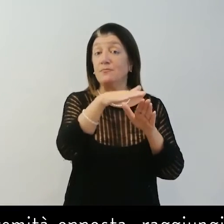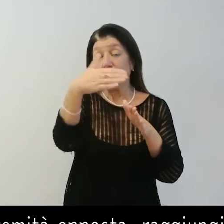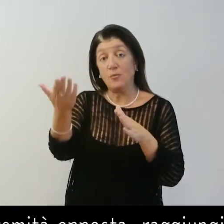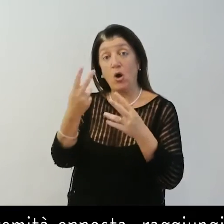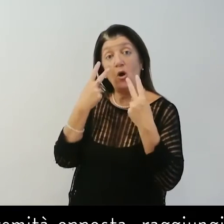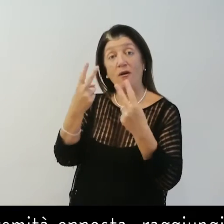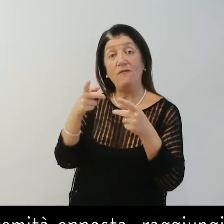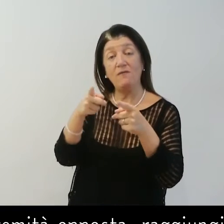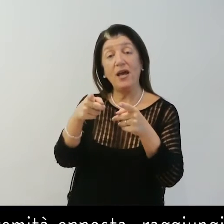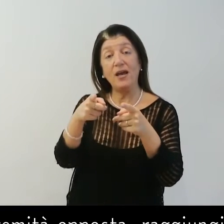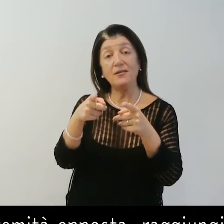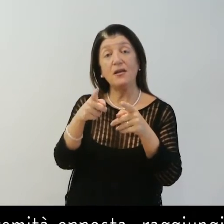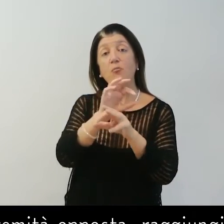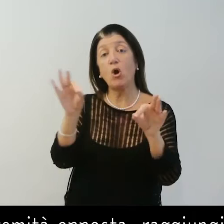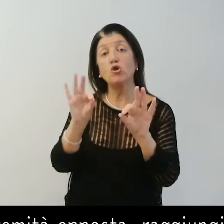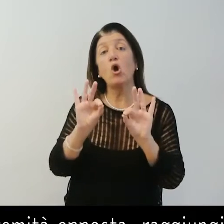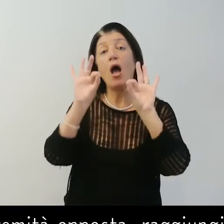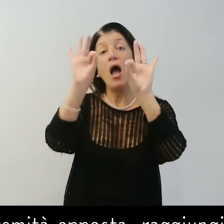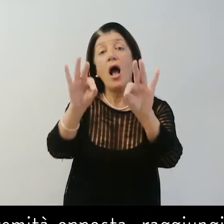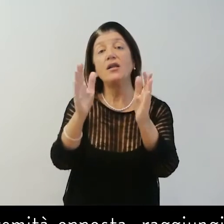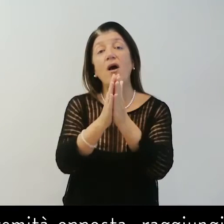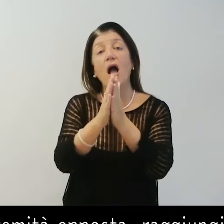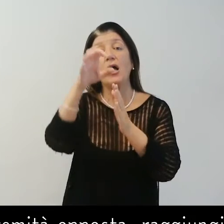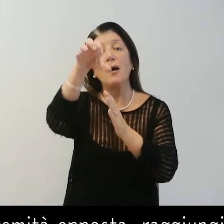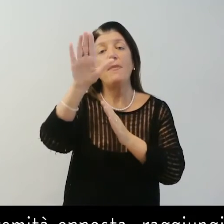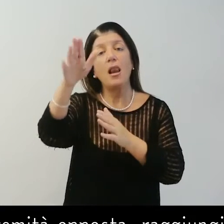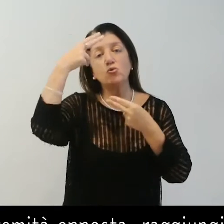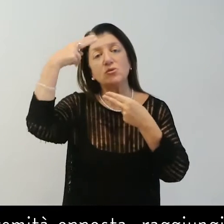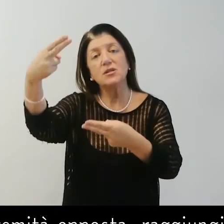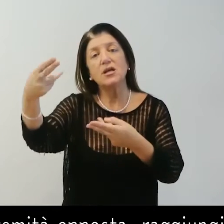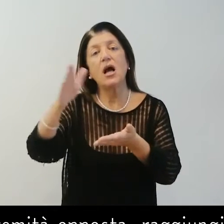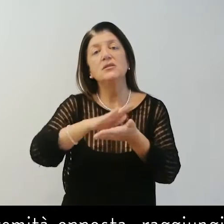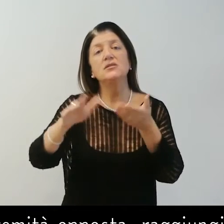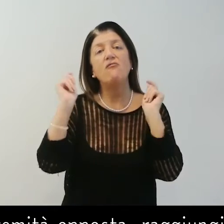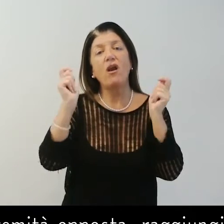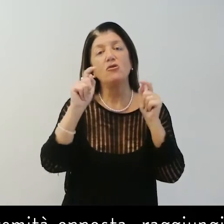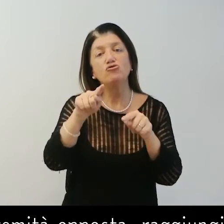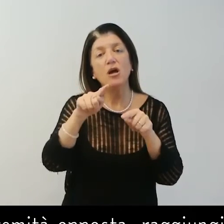all'estremità opposta raggiungiamo la cappella dedicata a San Francesco